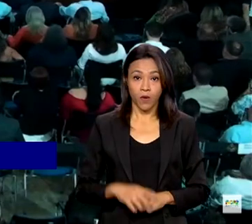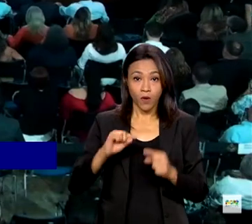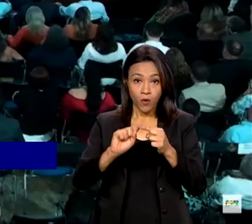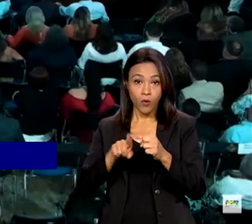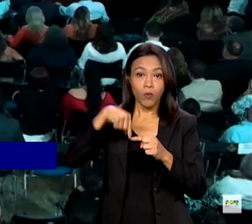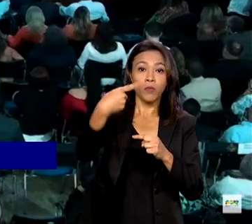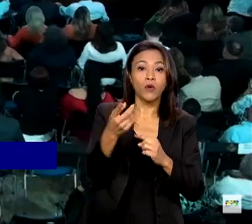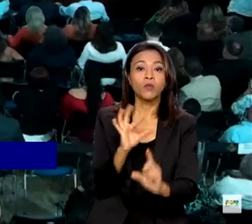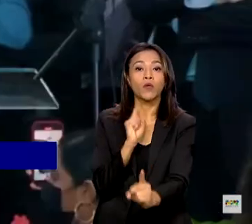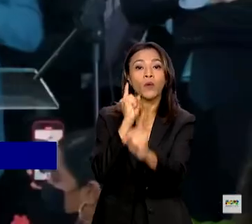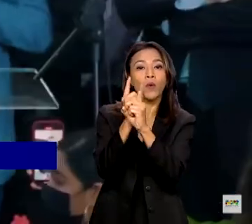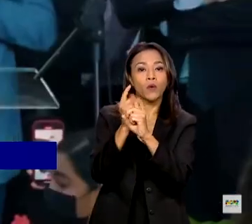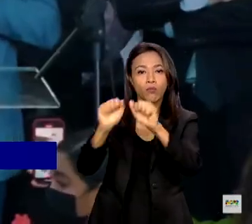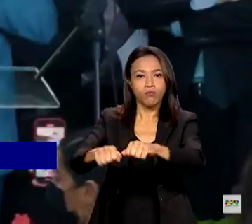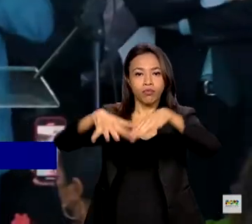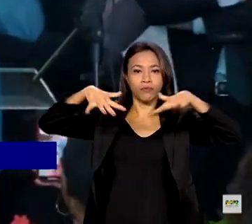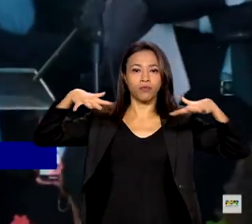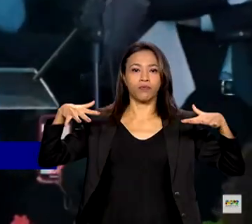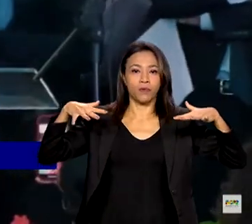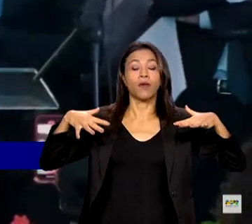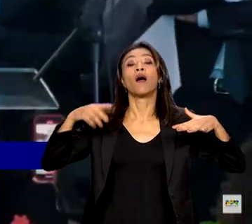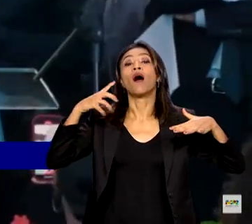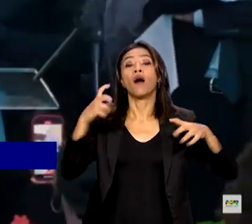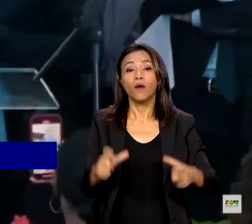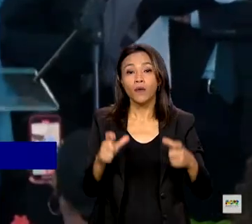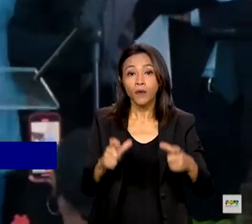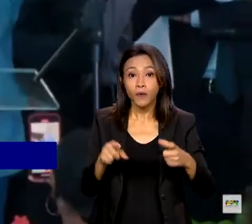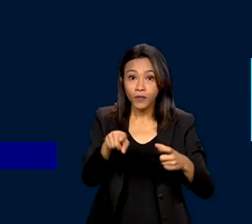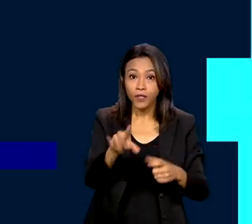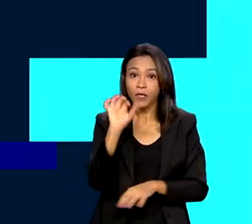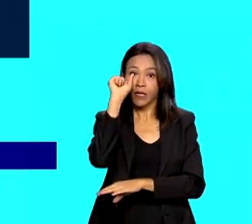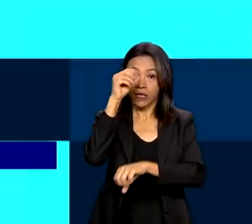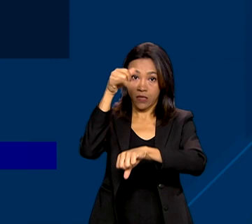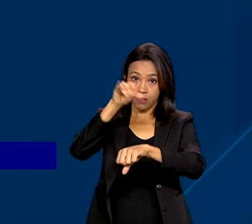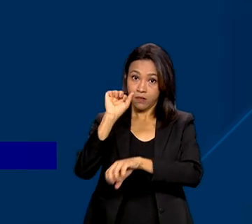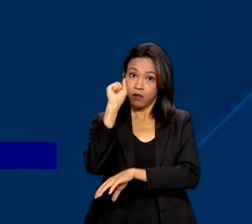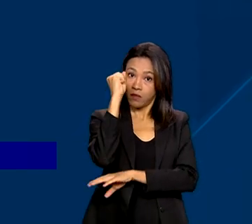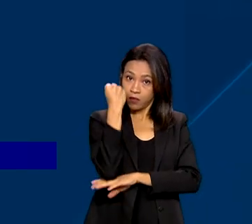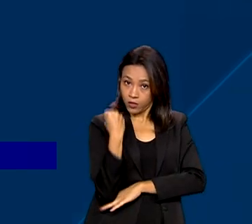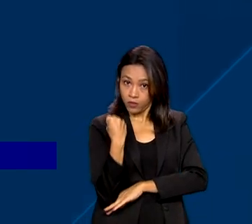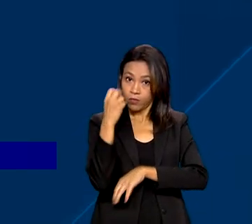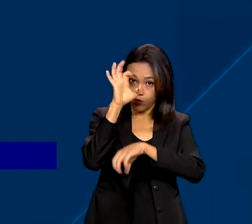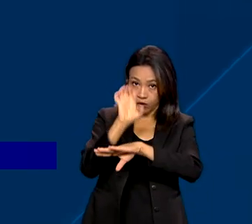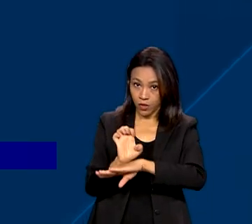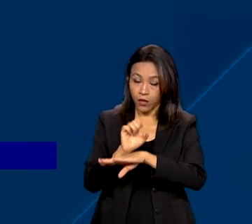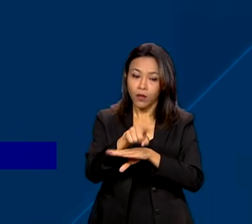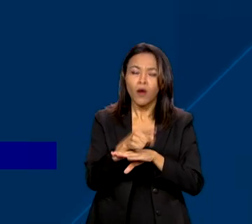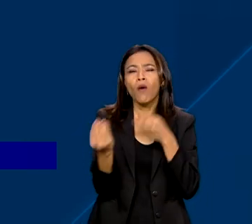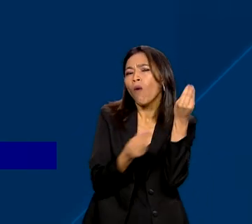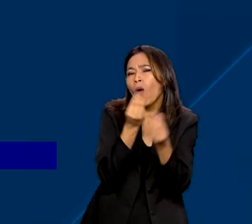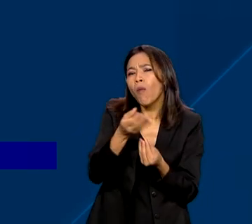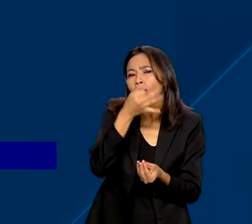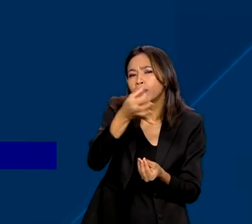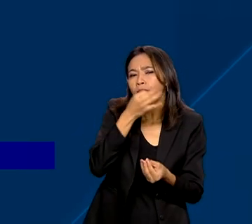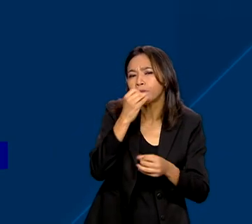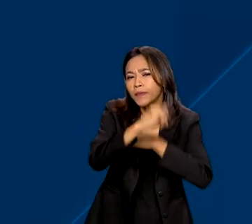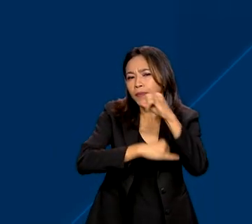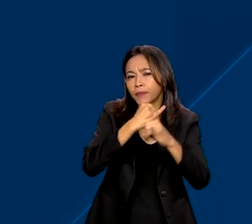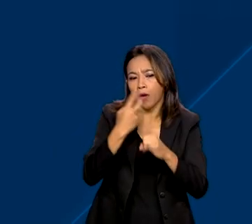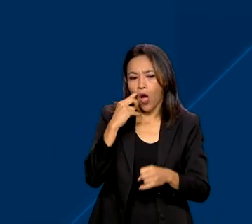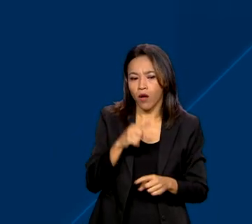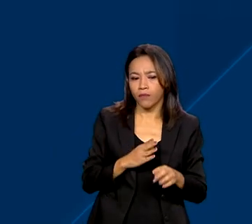encontro do PPA participativo ocorre amanhã em Sergipe. Para contribuir online, basta acessar o endereço na